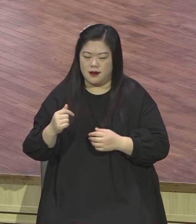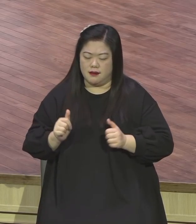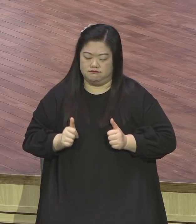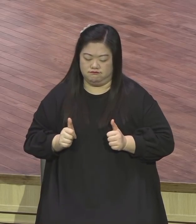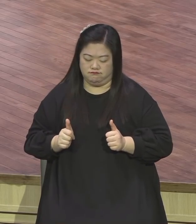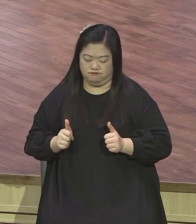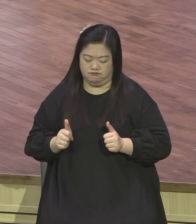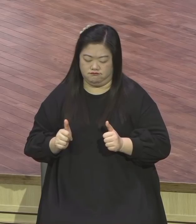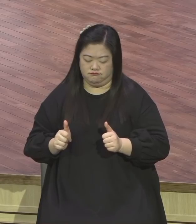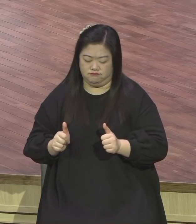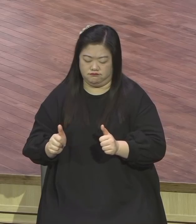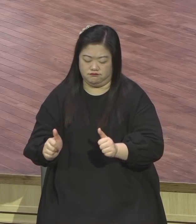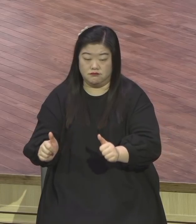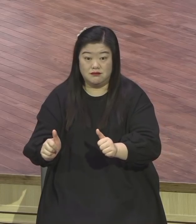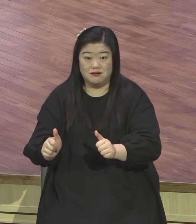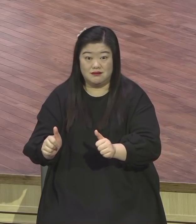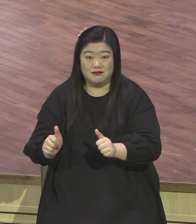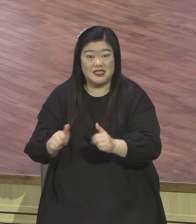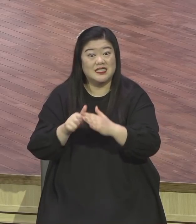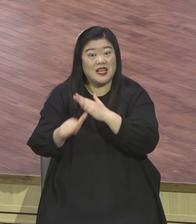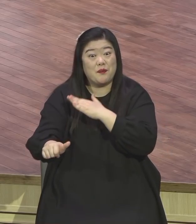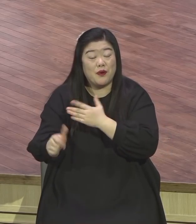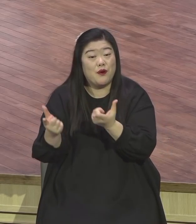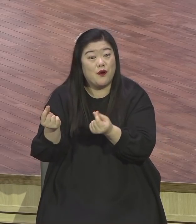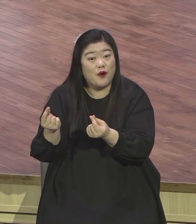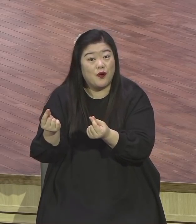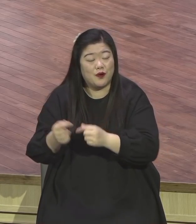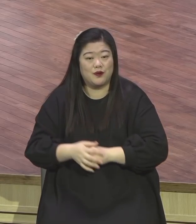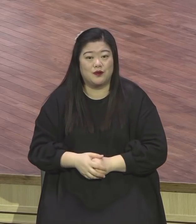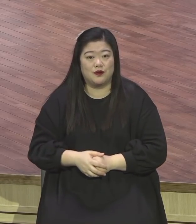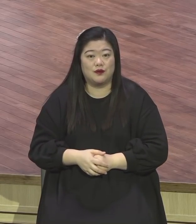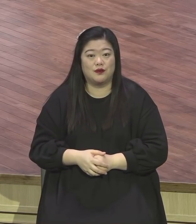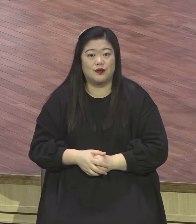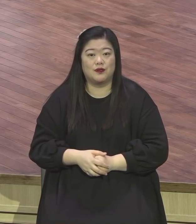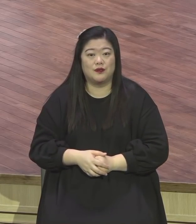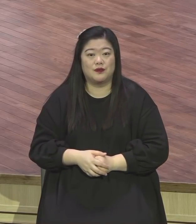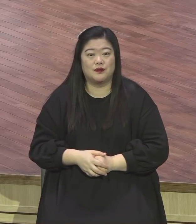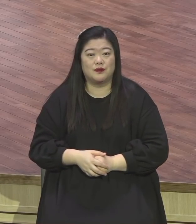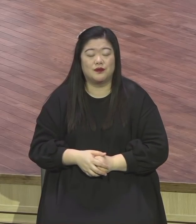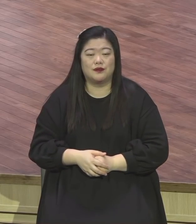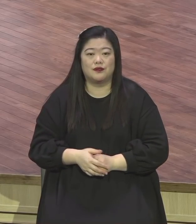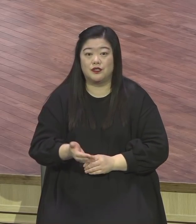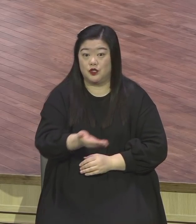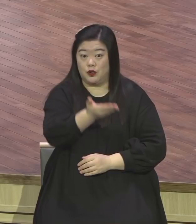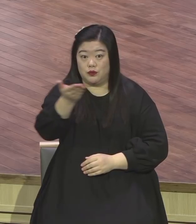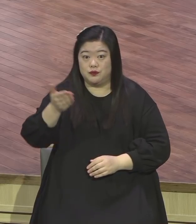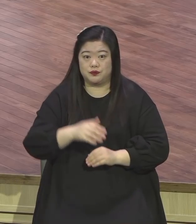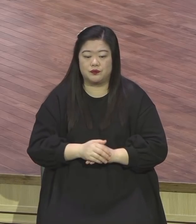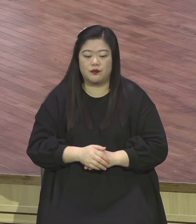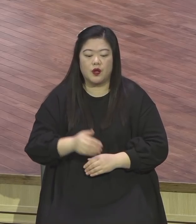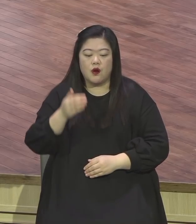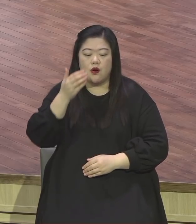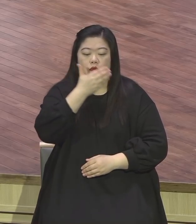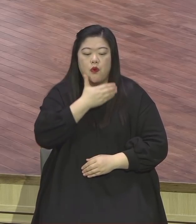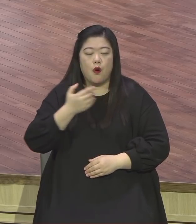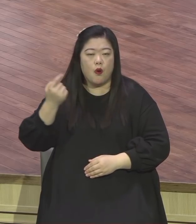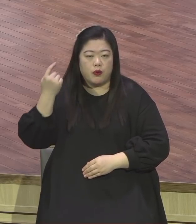모든 가족들 정말 모든 복음을 깨닫고